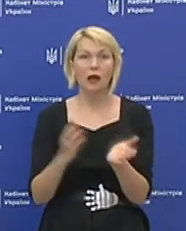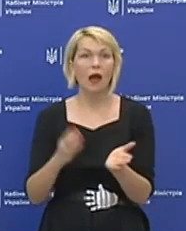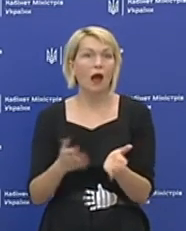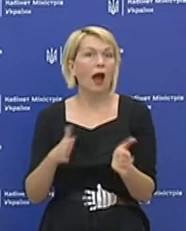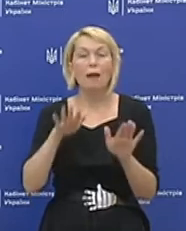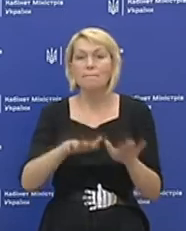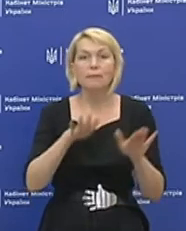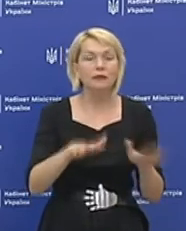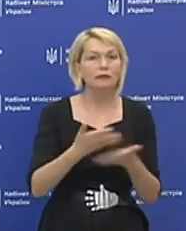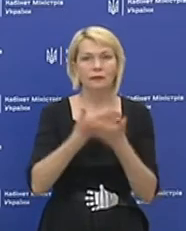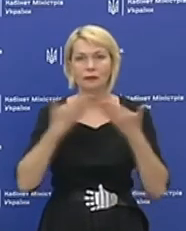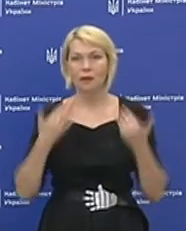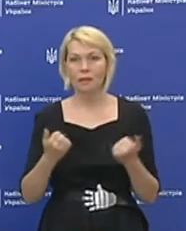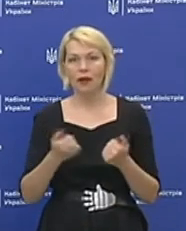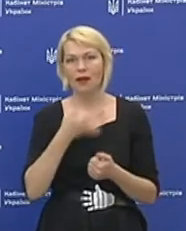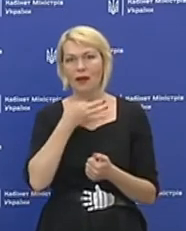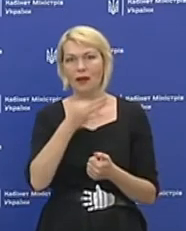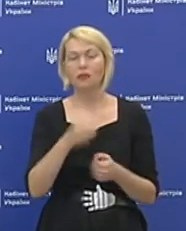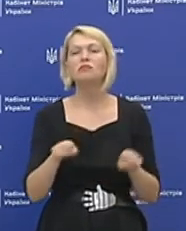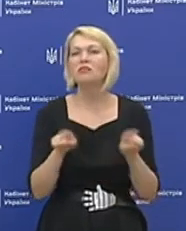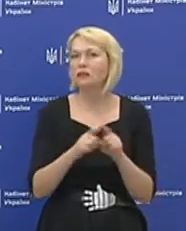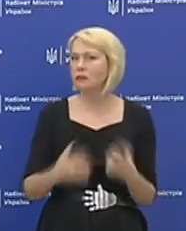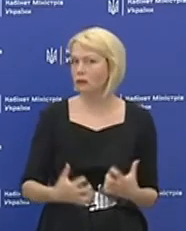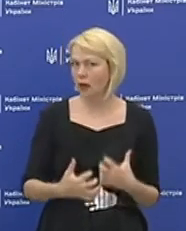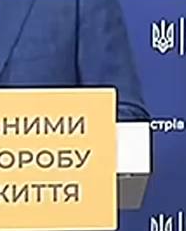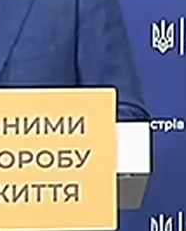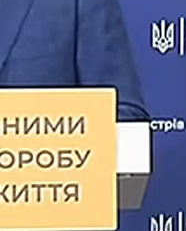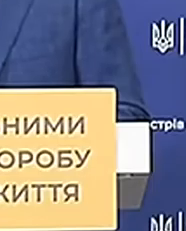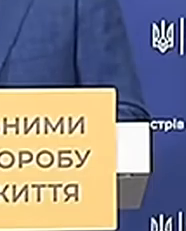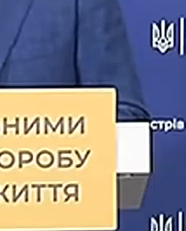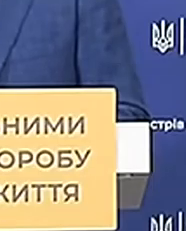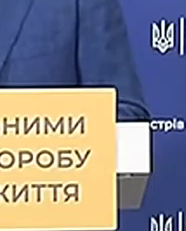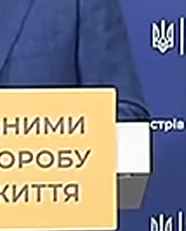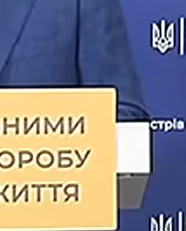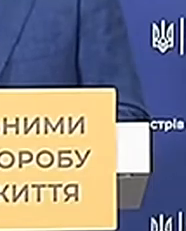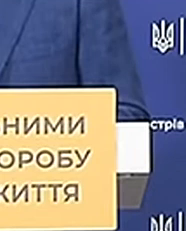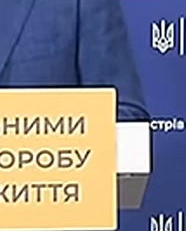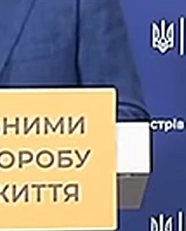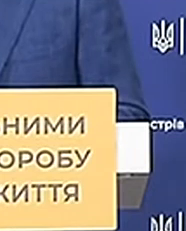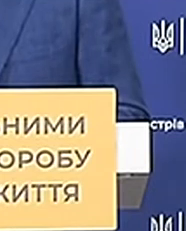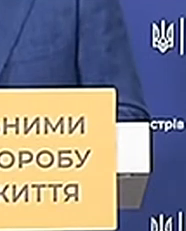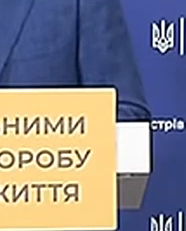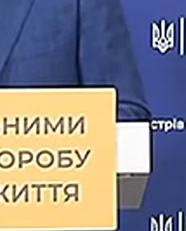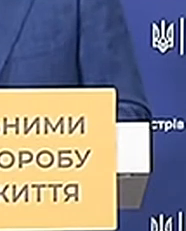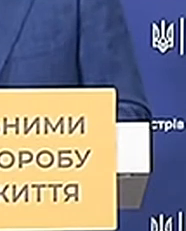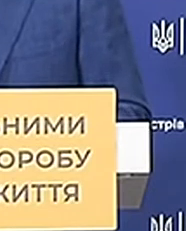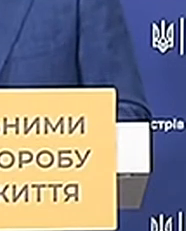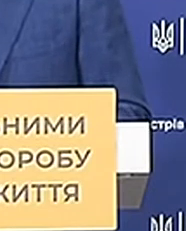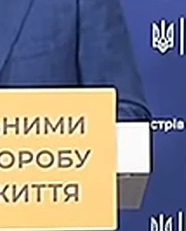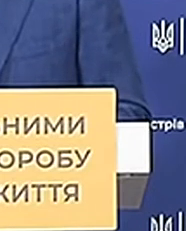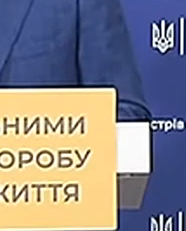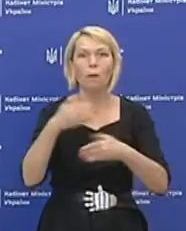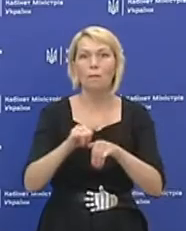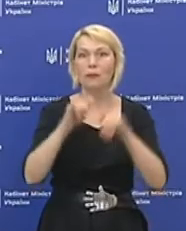лікарні немає. Ми кажемо про такі страшні події. І коли я кажу, що ми намагаємось уникнути такого перебігу.